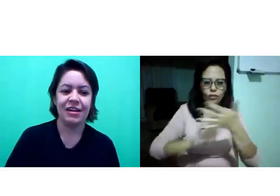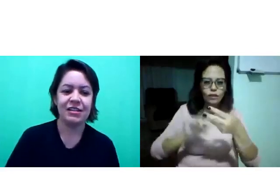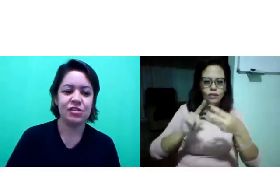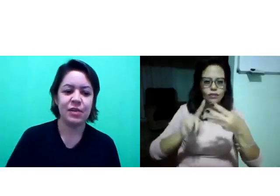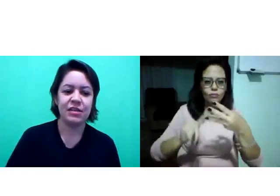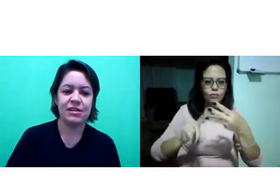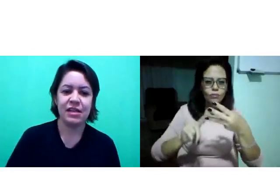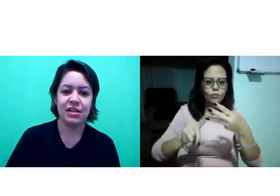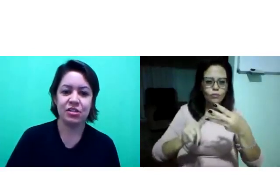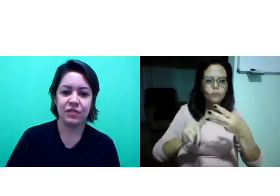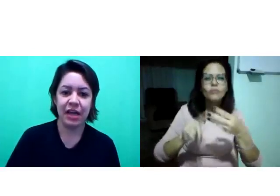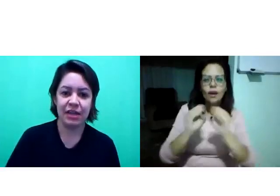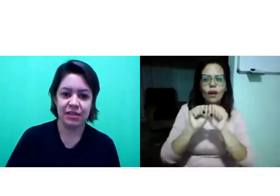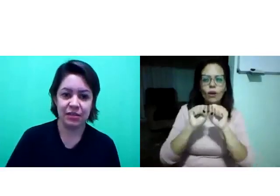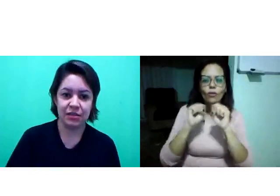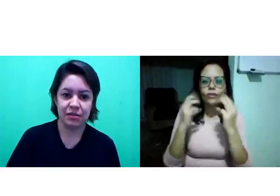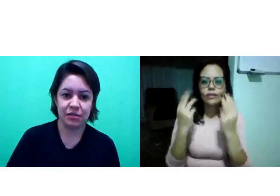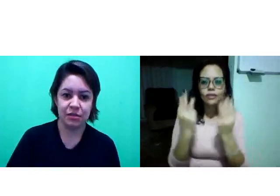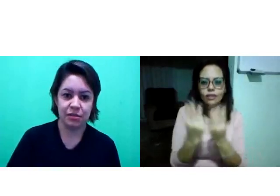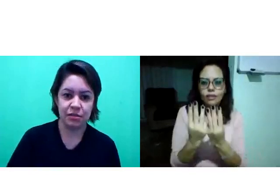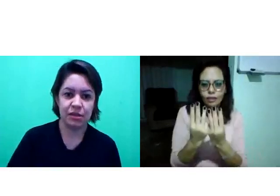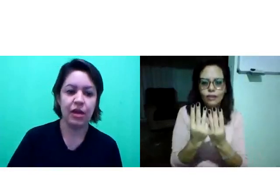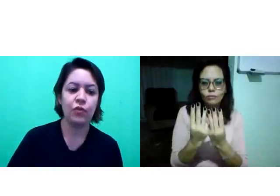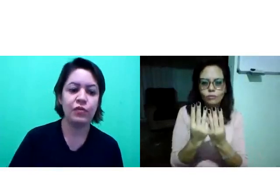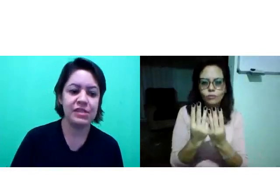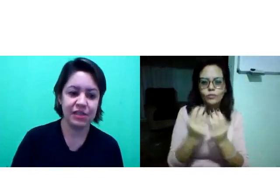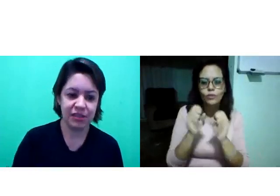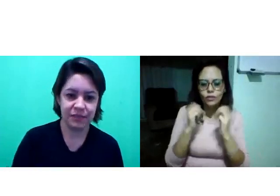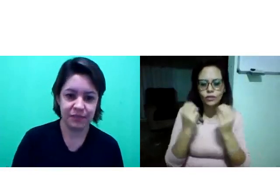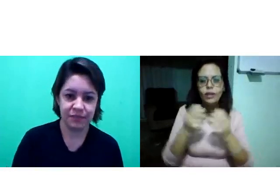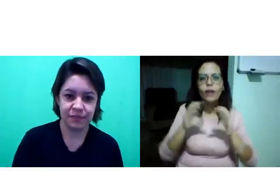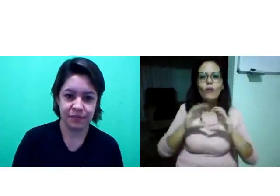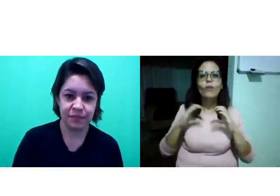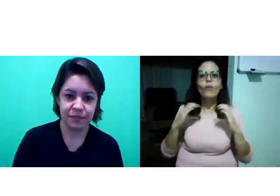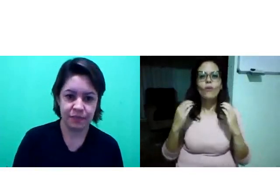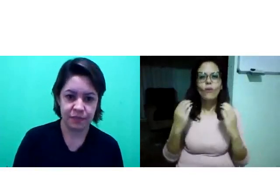Sobre a terceira atividade. Que é a oficina.